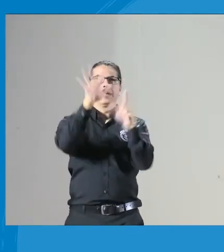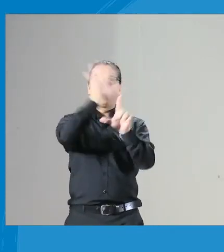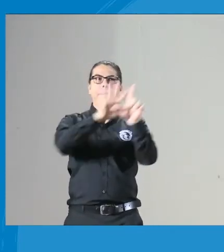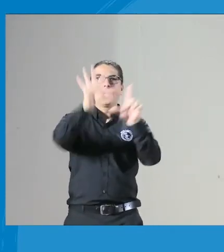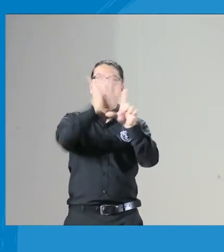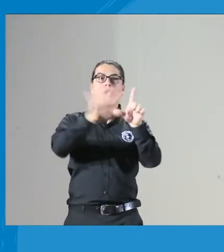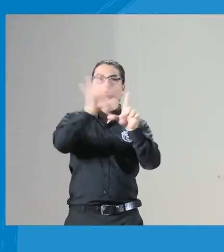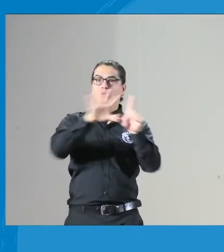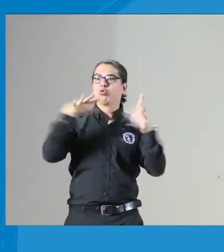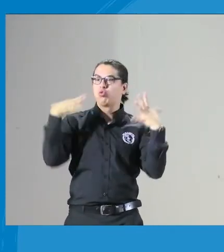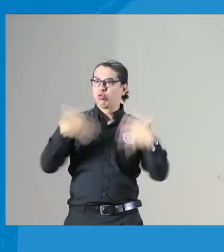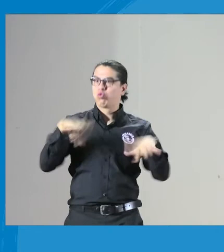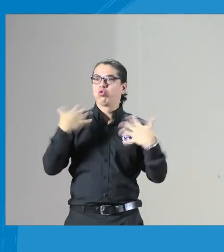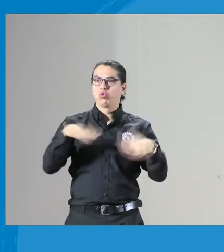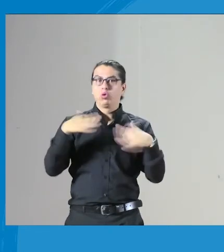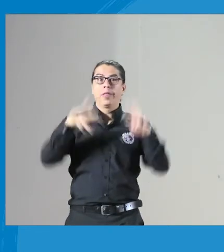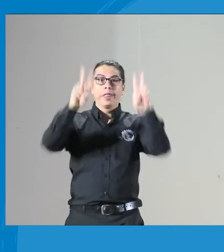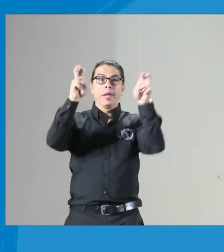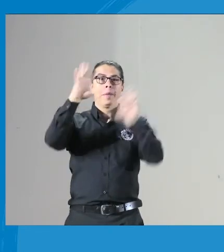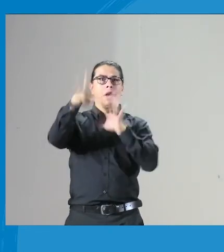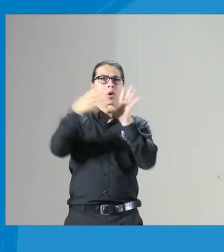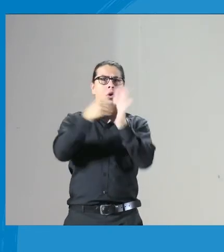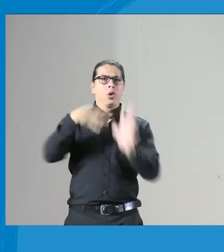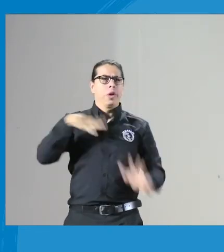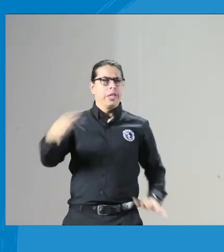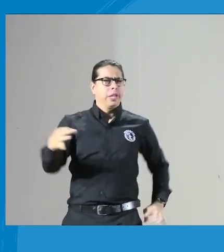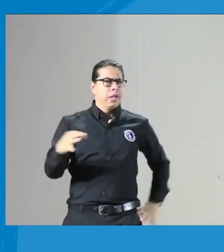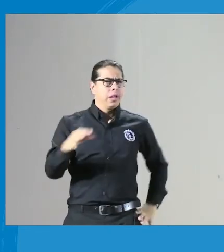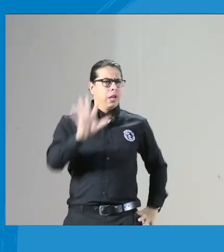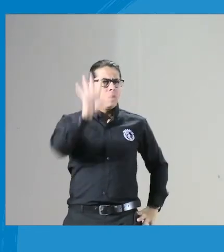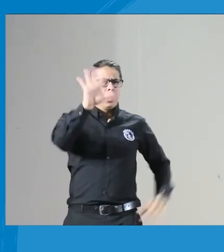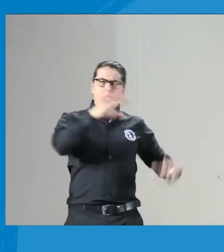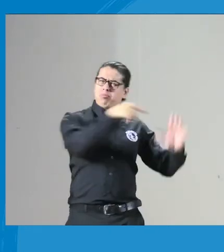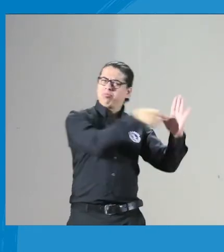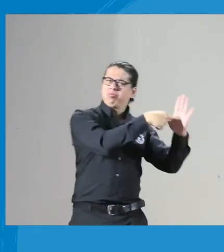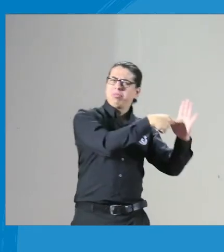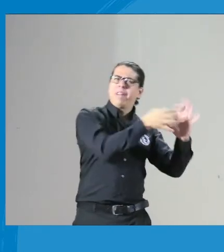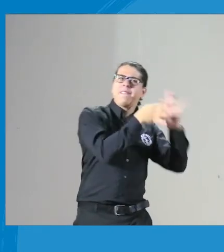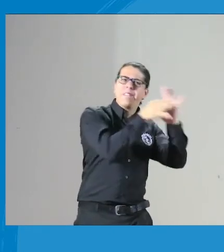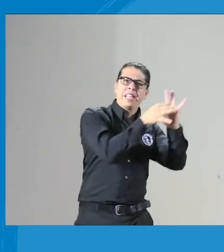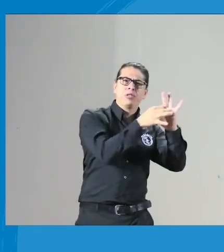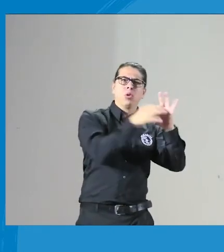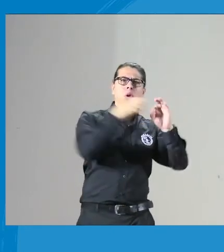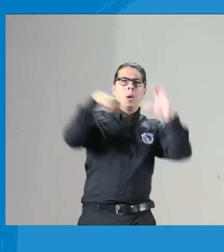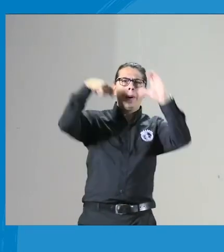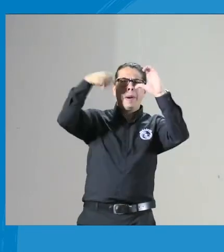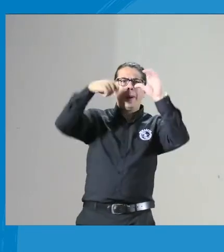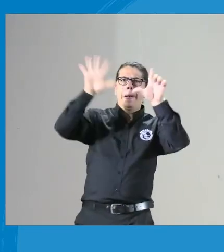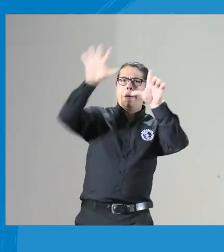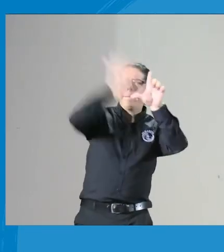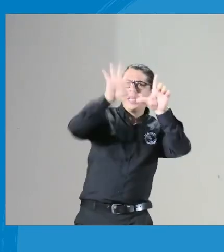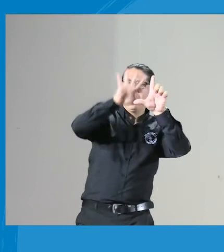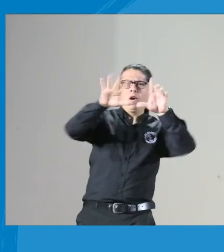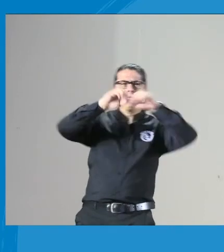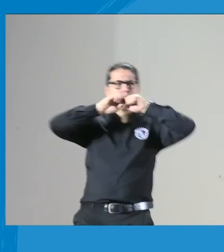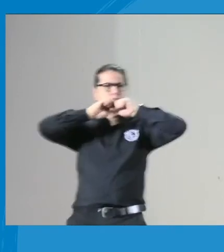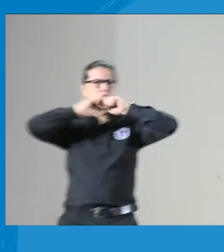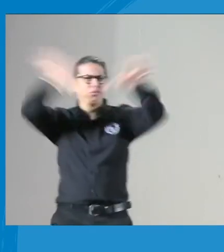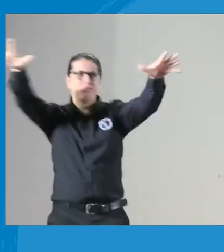hicieron 6 videos sobre el código de ética era ese tema era el código de ética entonces Fenasco gastó